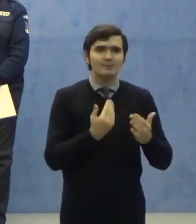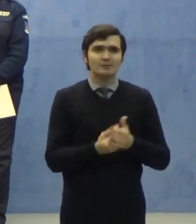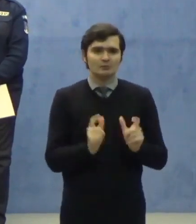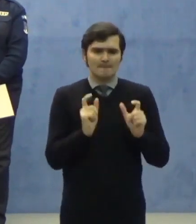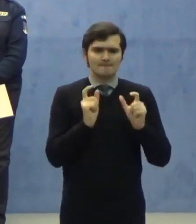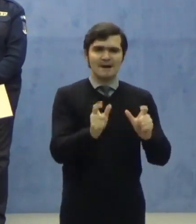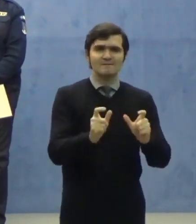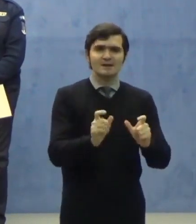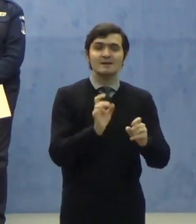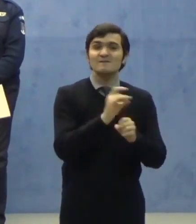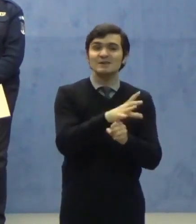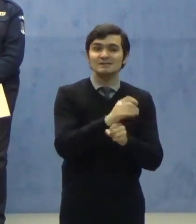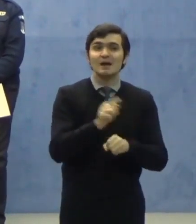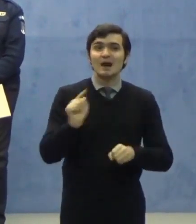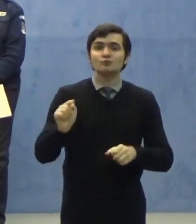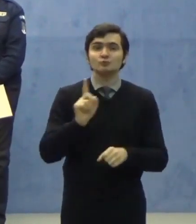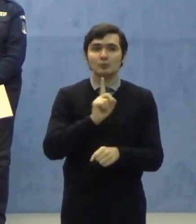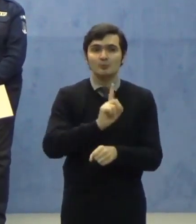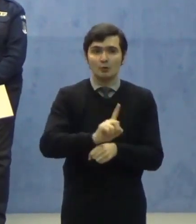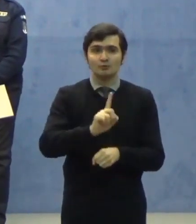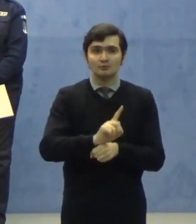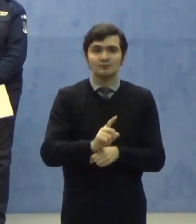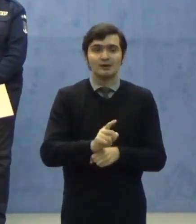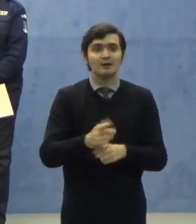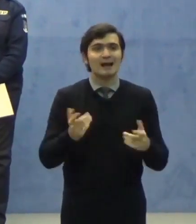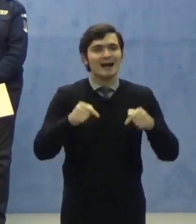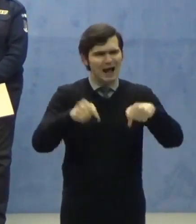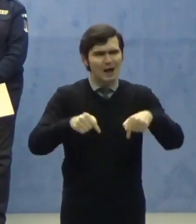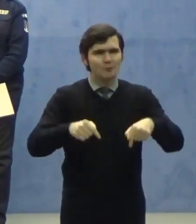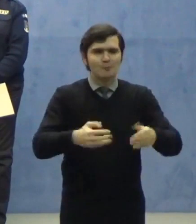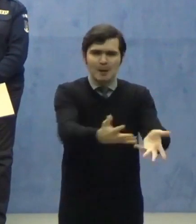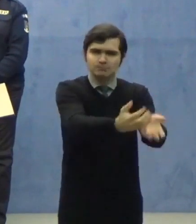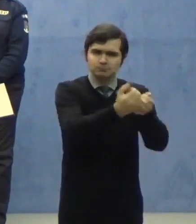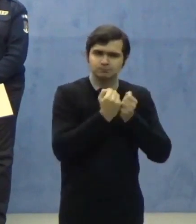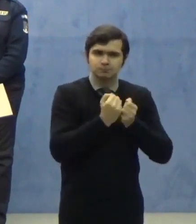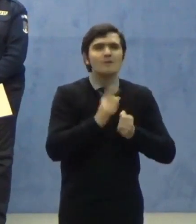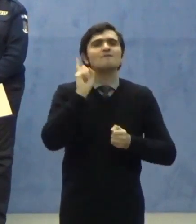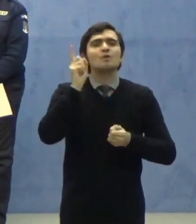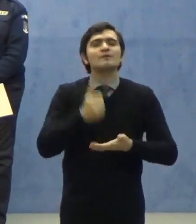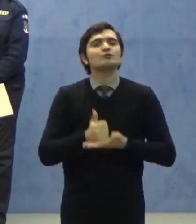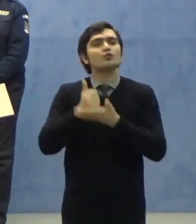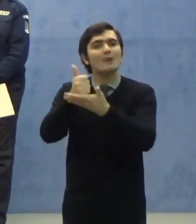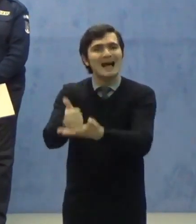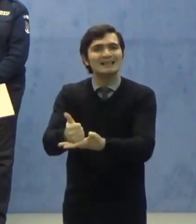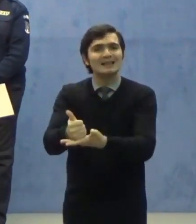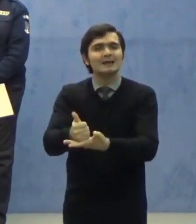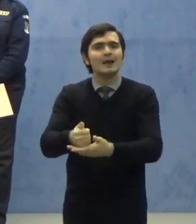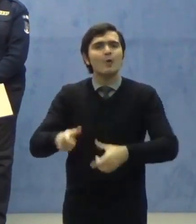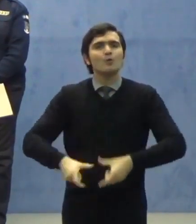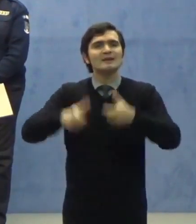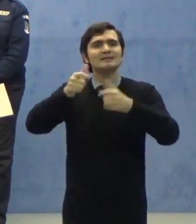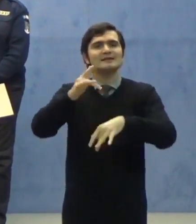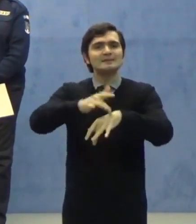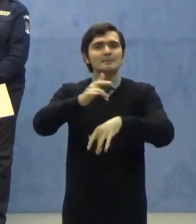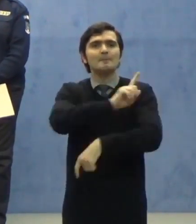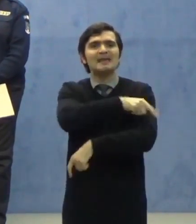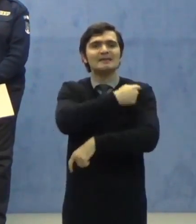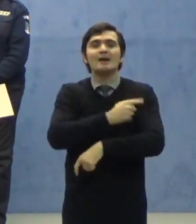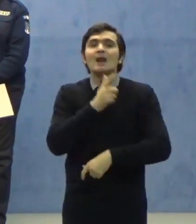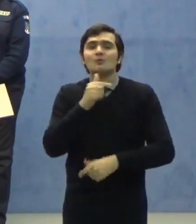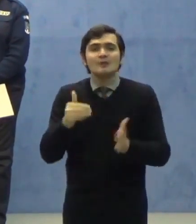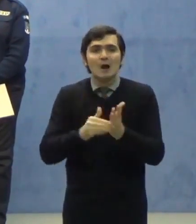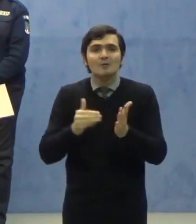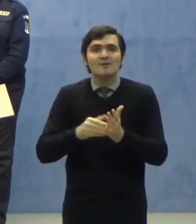vânzarea produselor respective, care acum vor fi donate unităților medicale, care au nevoie de ele. Cazul este